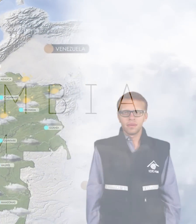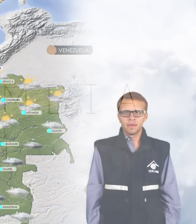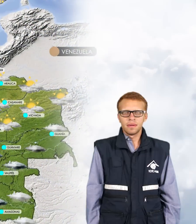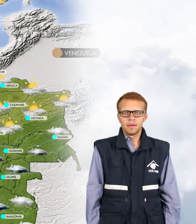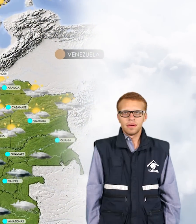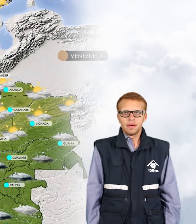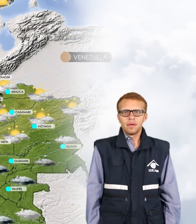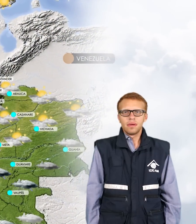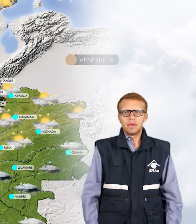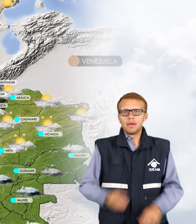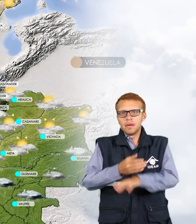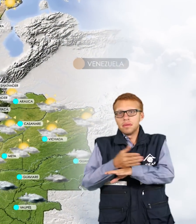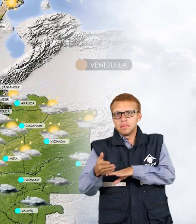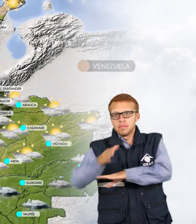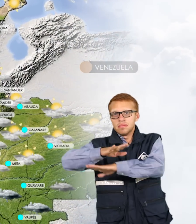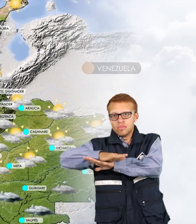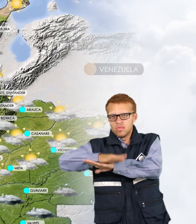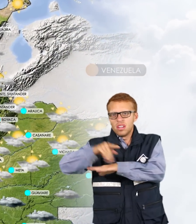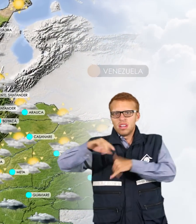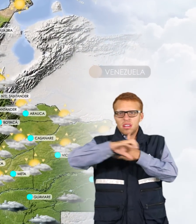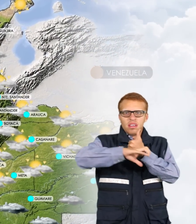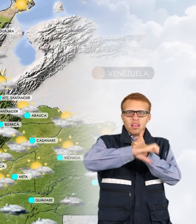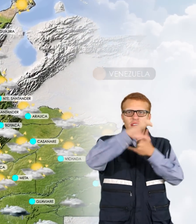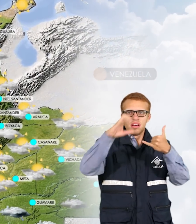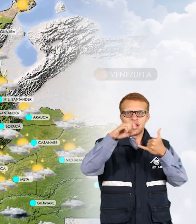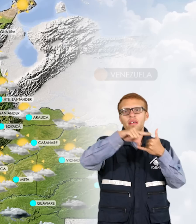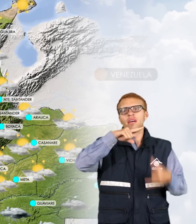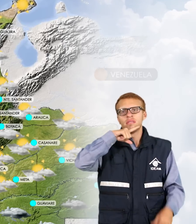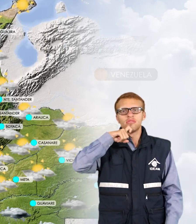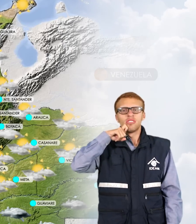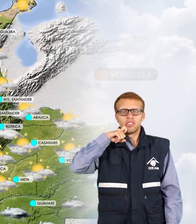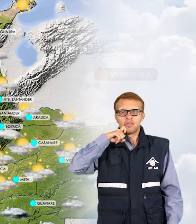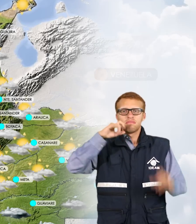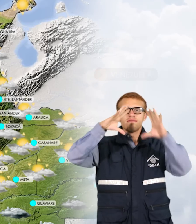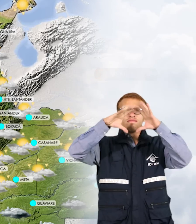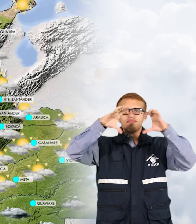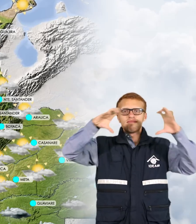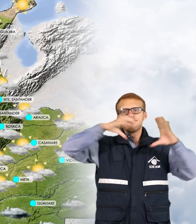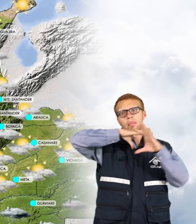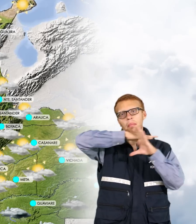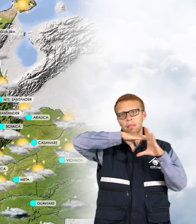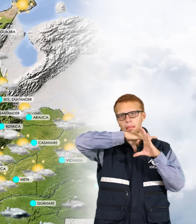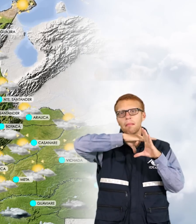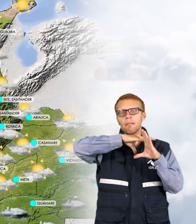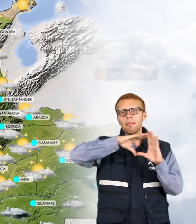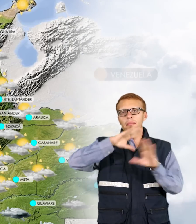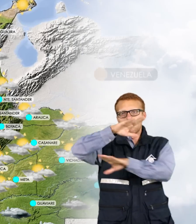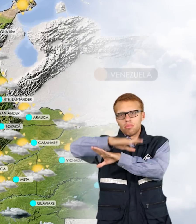Para la tarde en la región Caribe se mantendrán las condiciones secas con cielo entre ligera a parcialmente nublado.